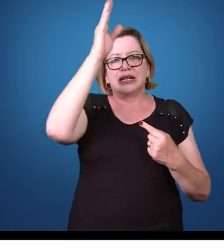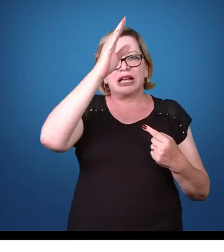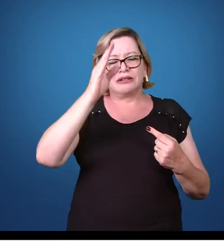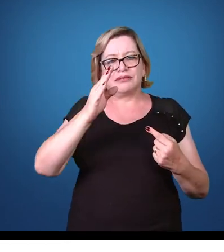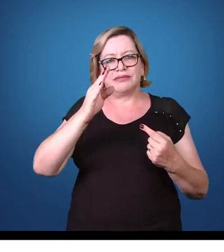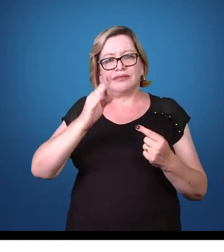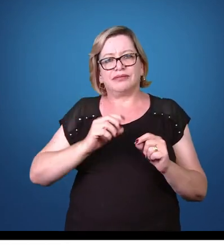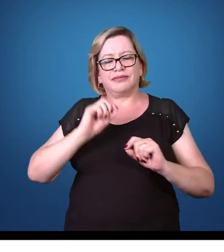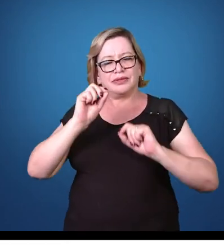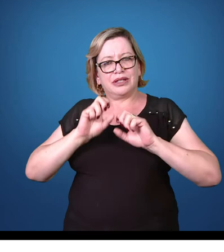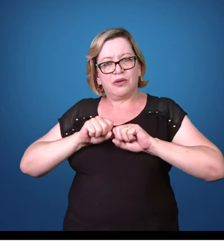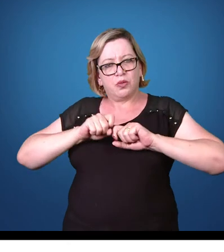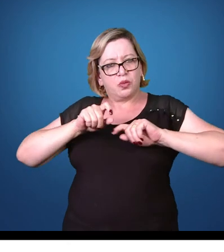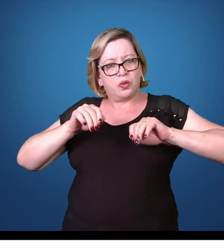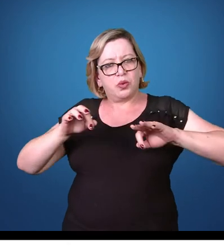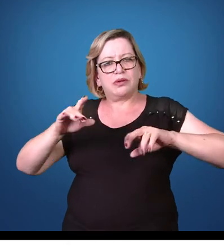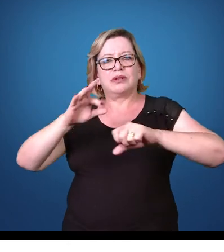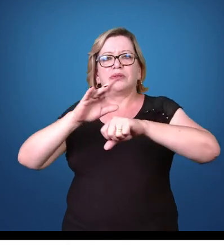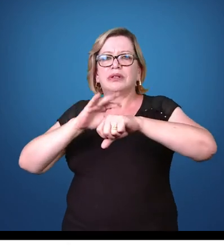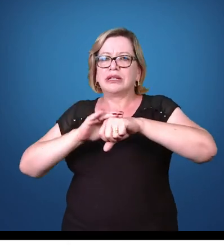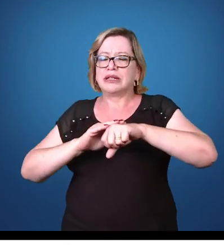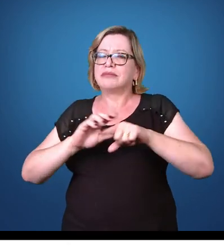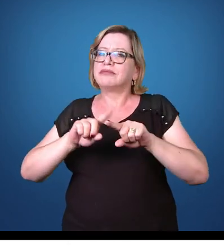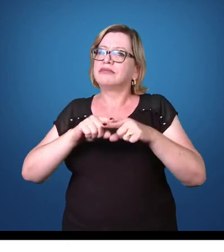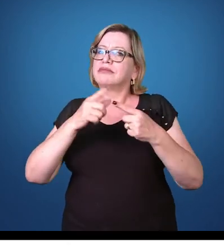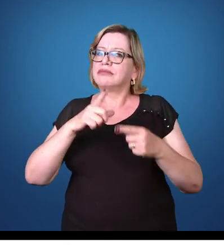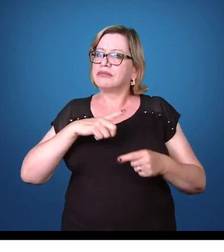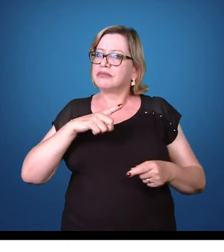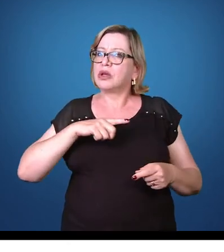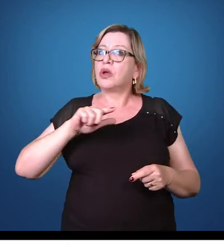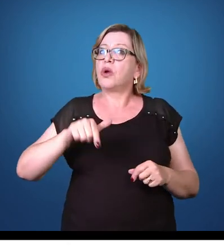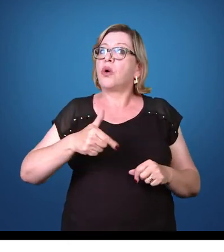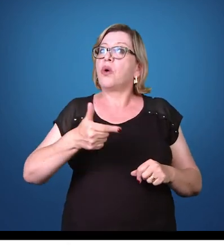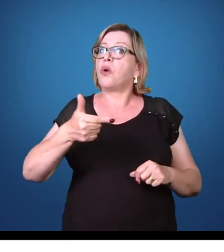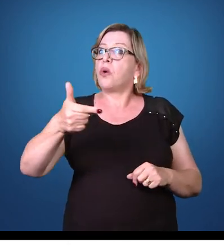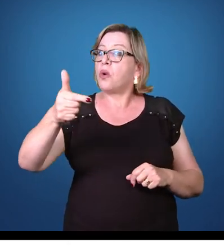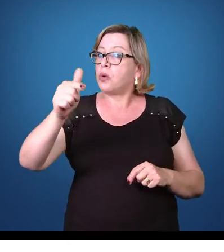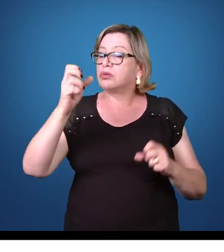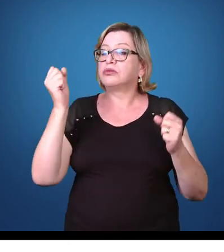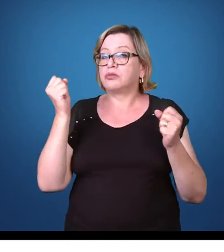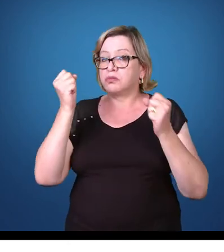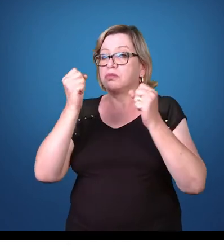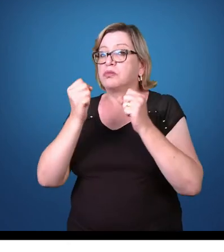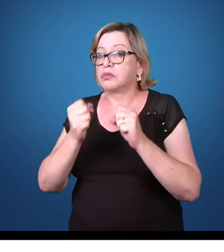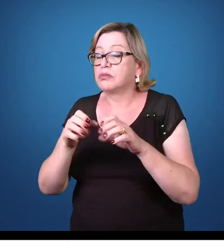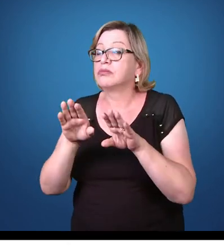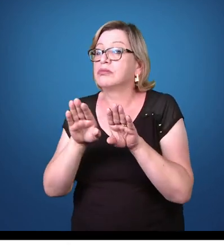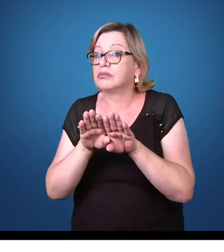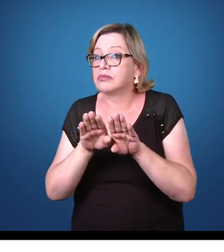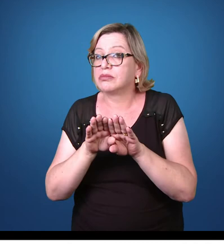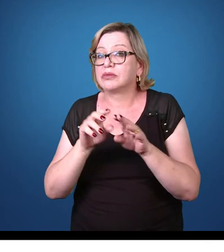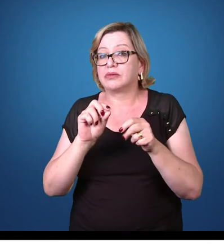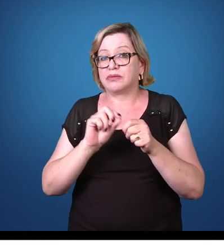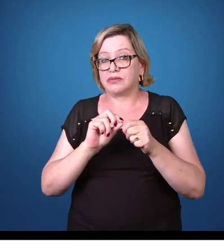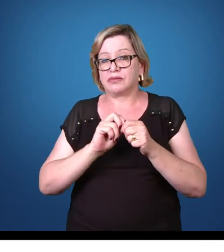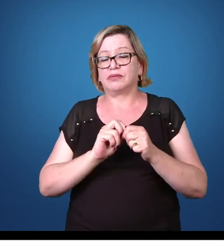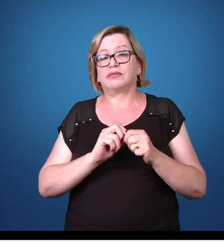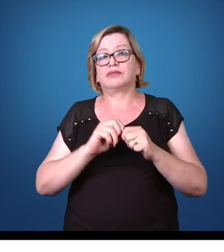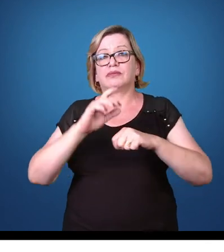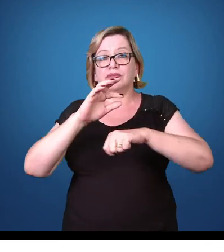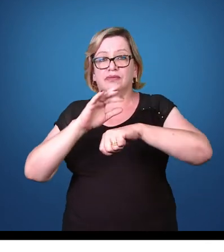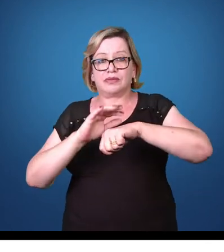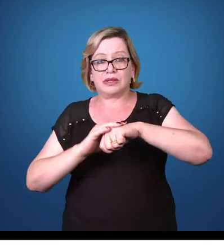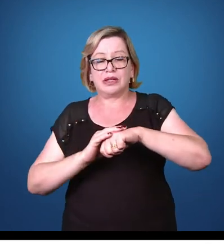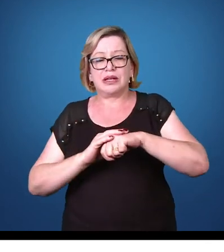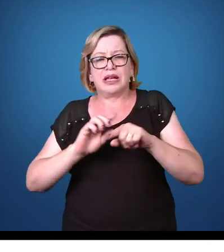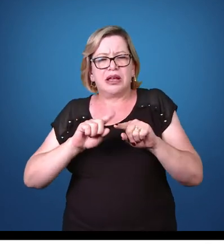vetor do plasmódio, existem outras espécies que também podem estar relacionadas com a transmissão dessa doença,